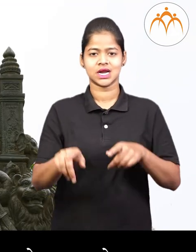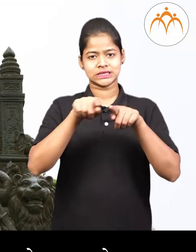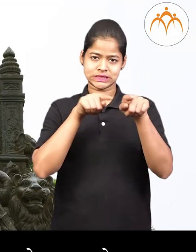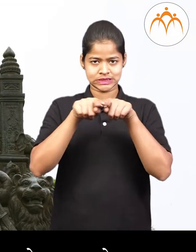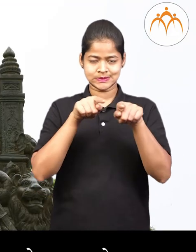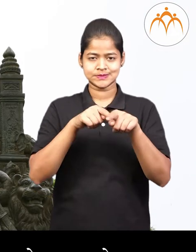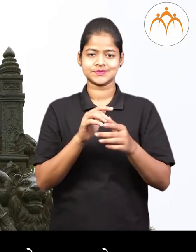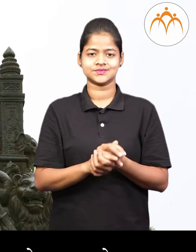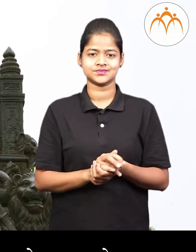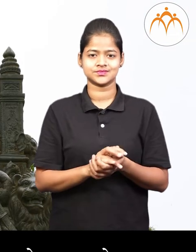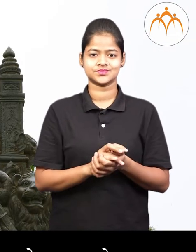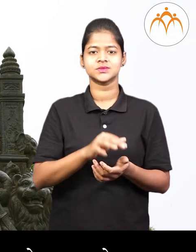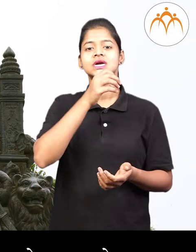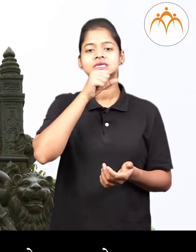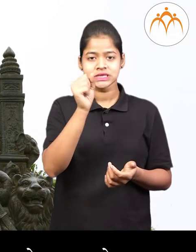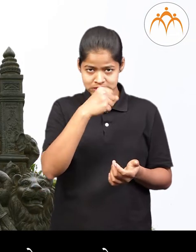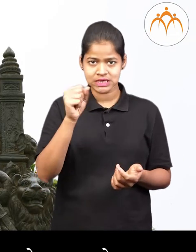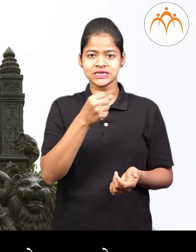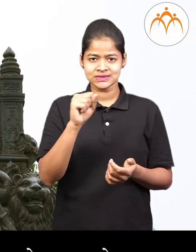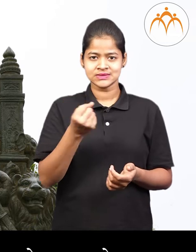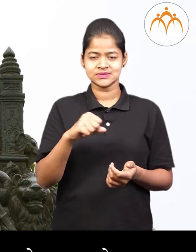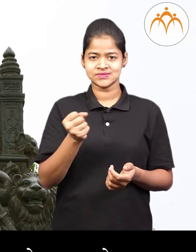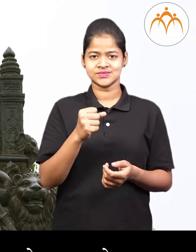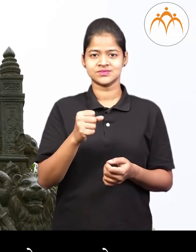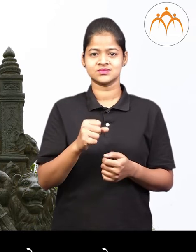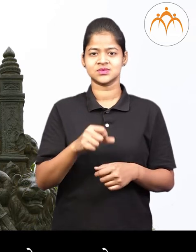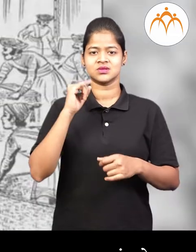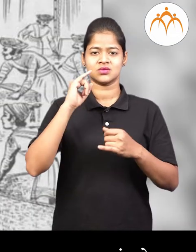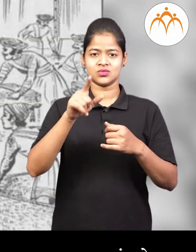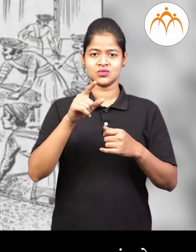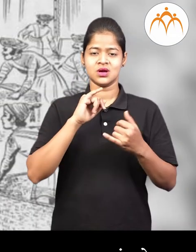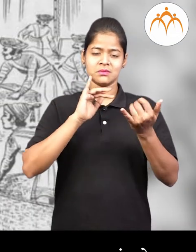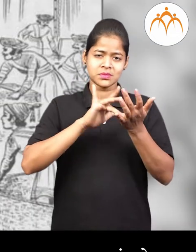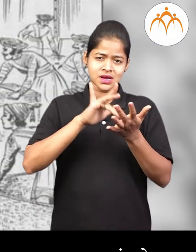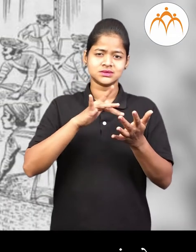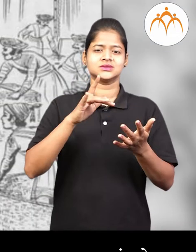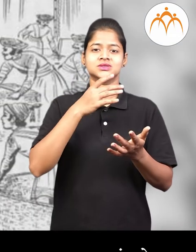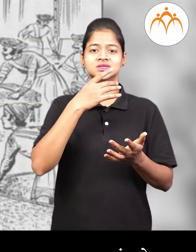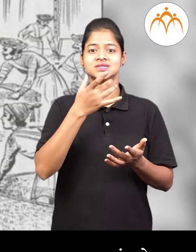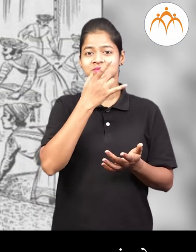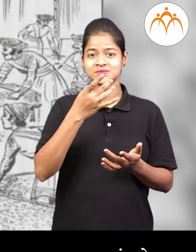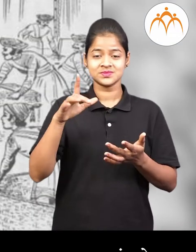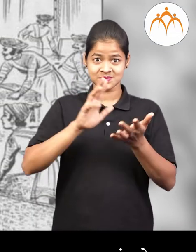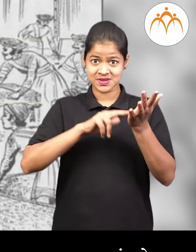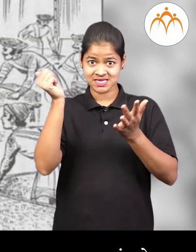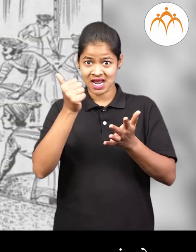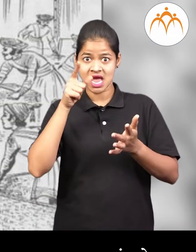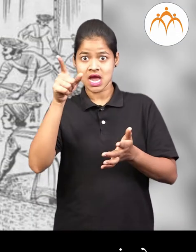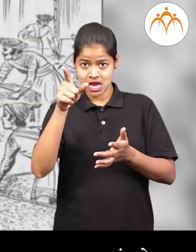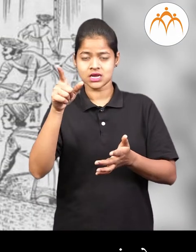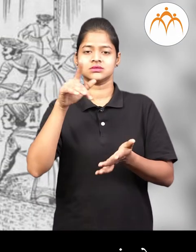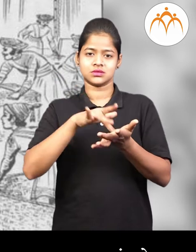चत्रपति शिवाजी महराज सुरतेहुन परत येताना नाशिक जिल्ल्याति तले गाव दिंडोरी